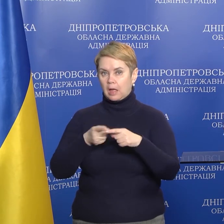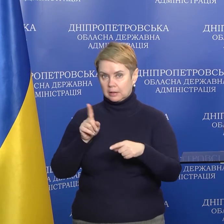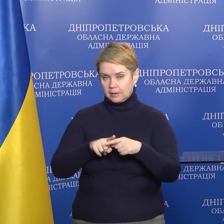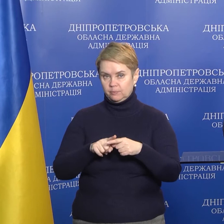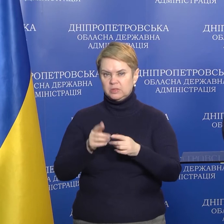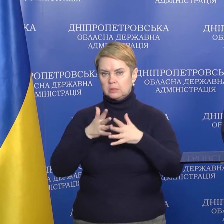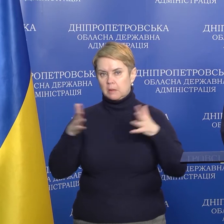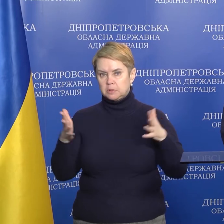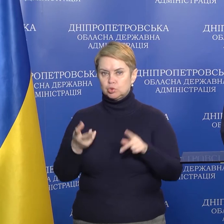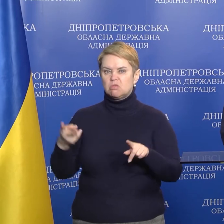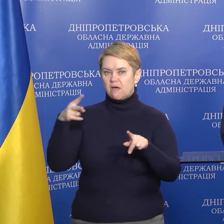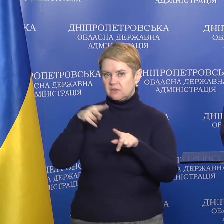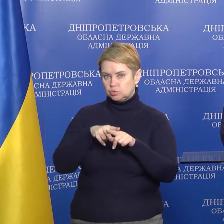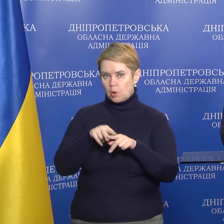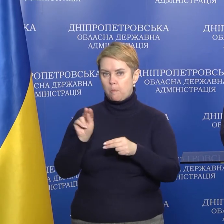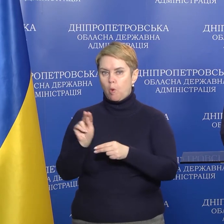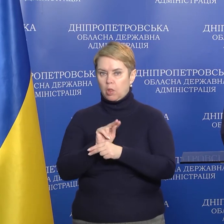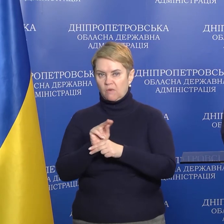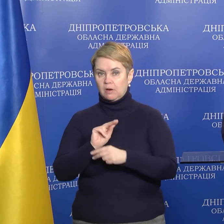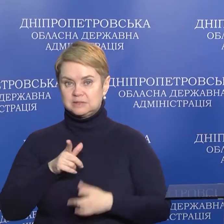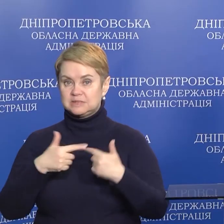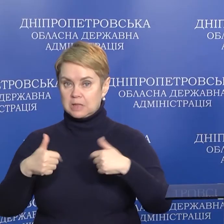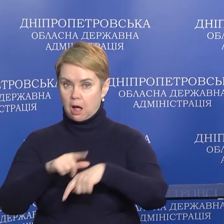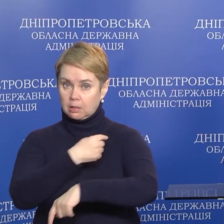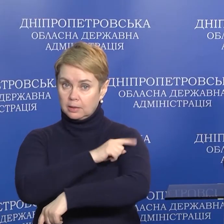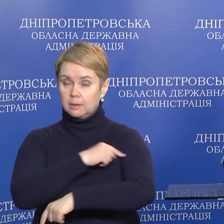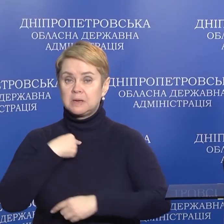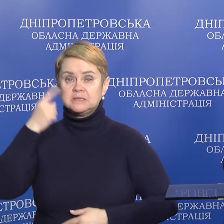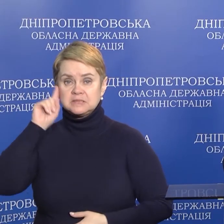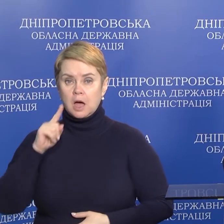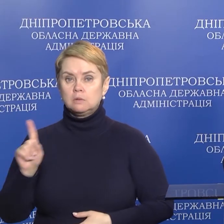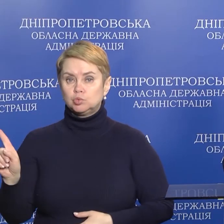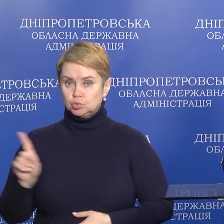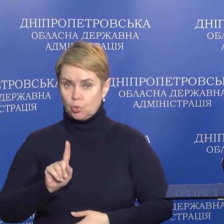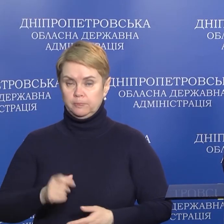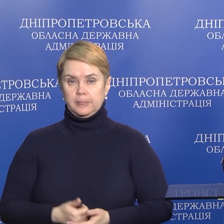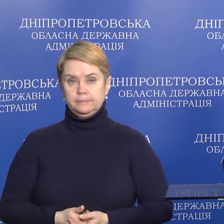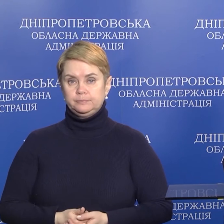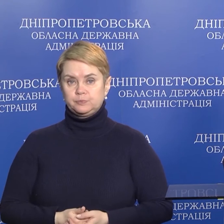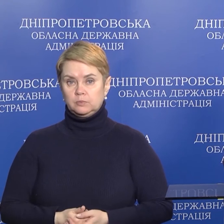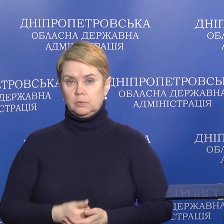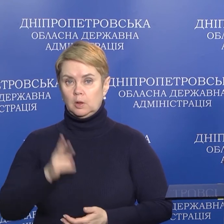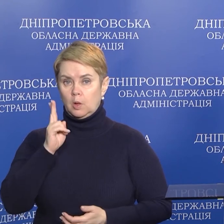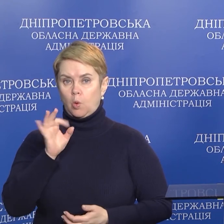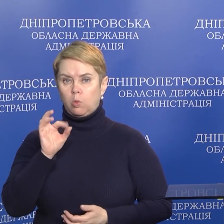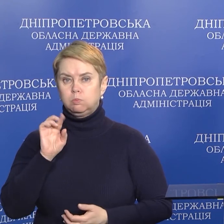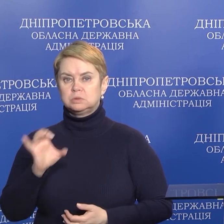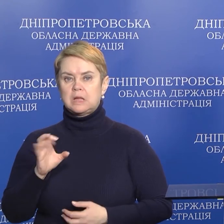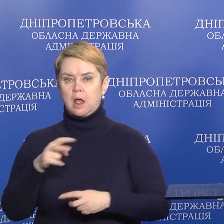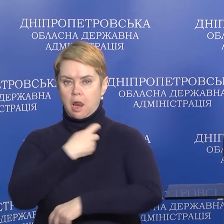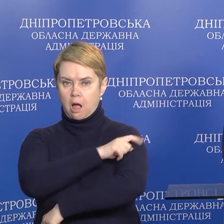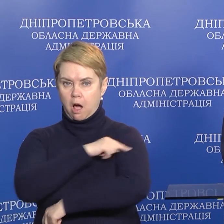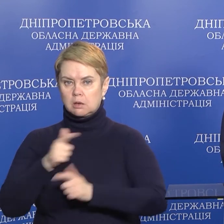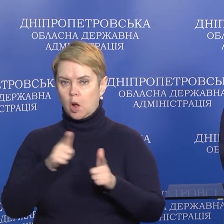найбільше навантажені по лікувальної роботі. Ми знаємо, що Кодбусівська лікарня